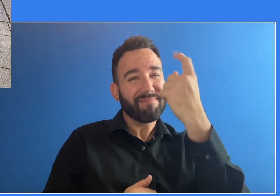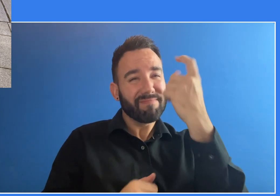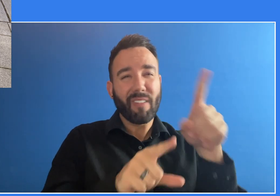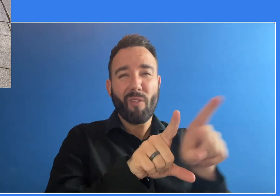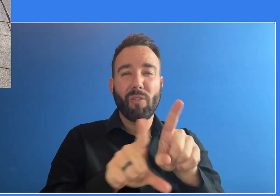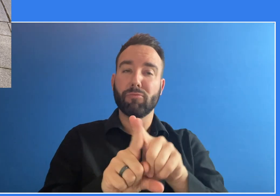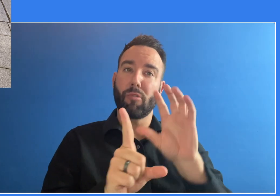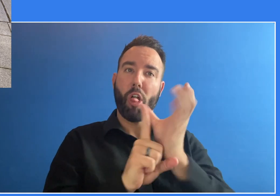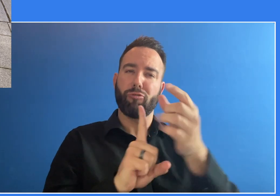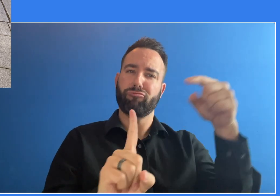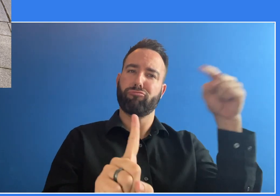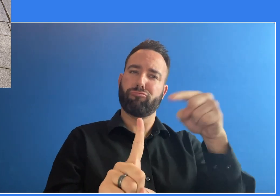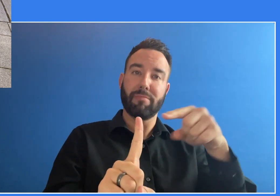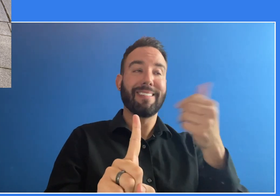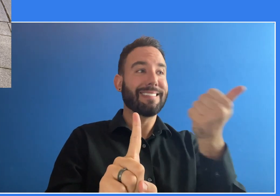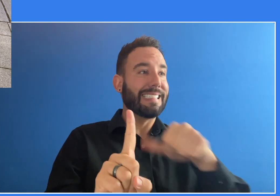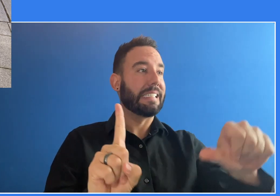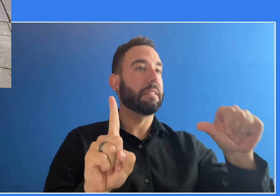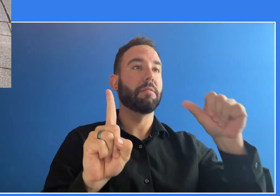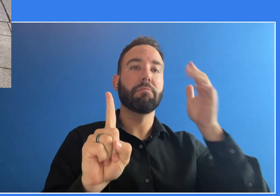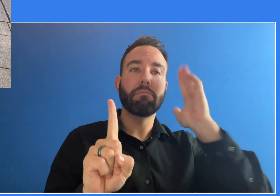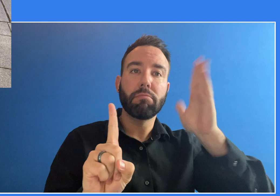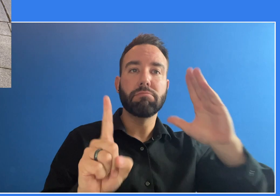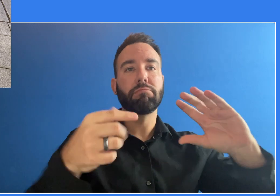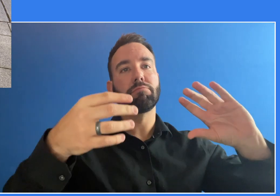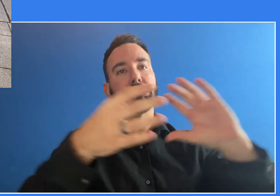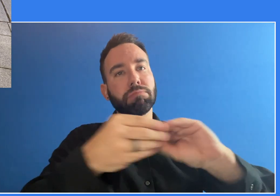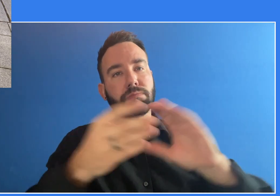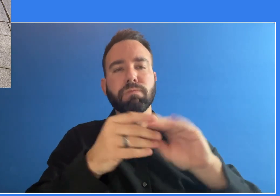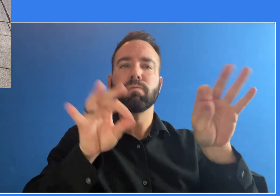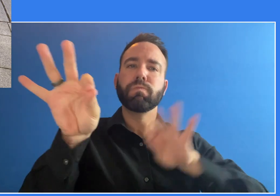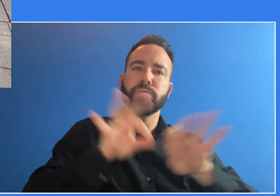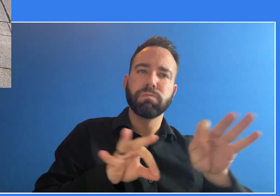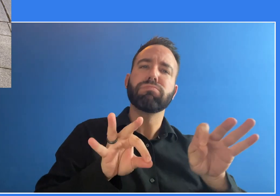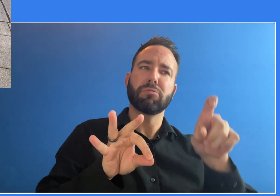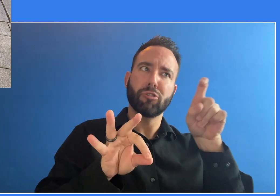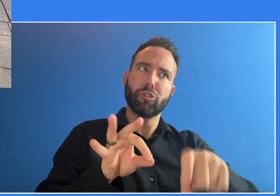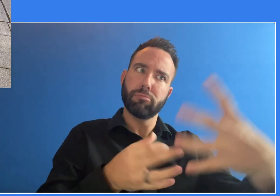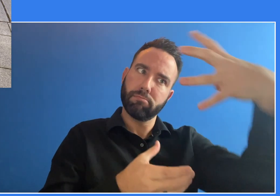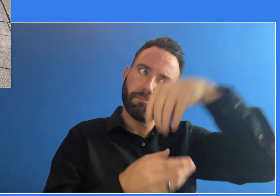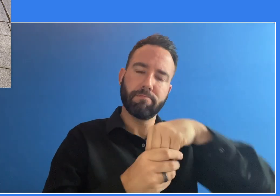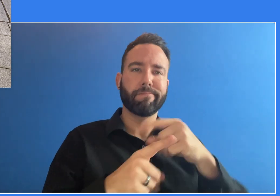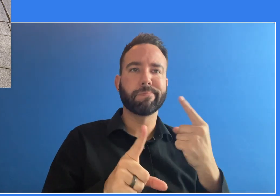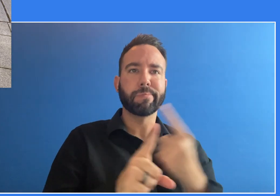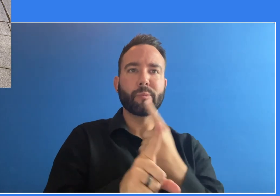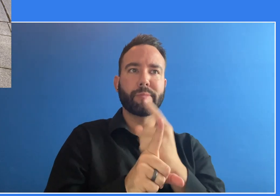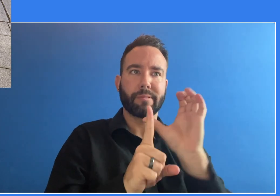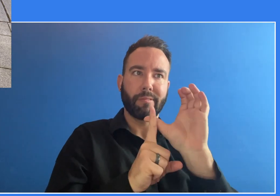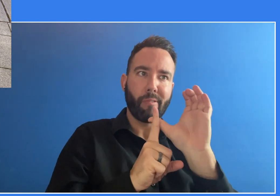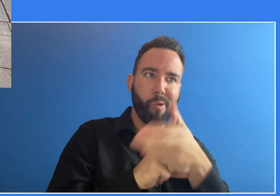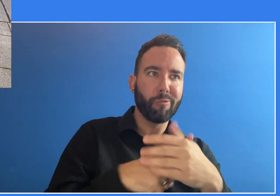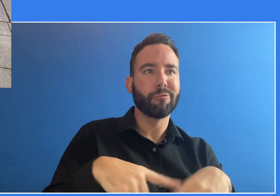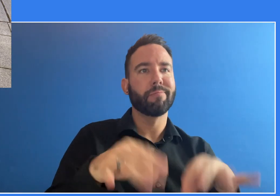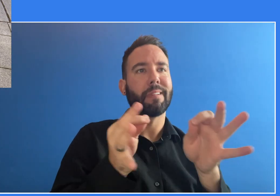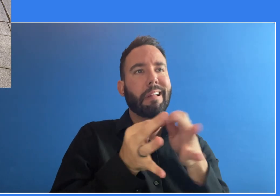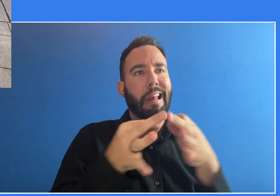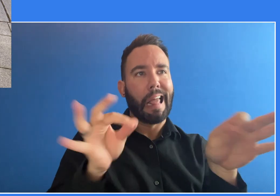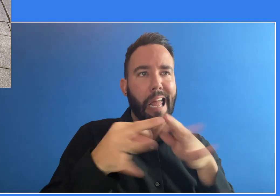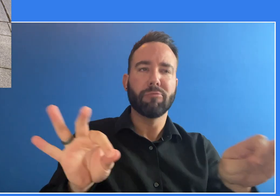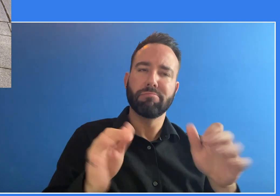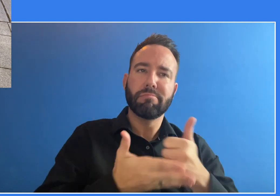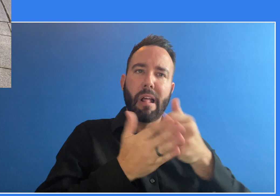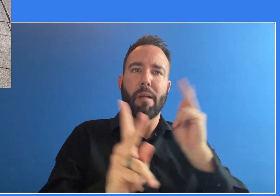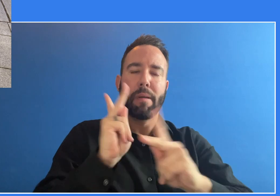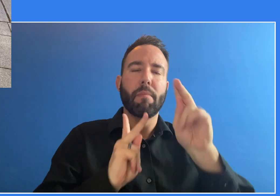para aumentar la confianza en las vacunas y el acceso a ellas. Tener mensajes culturalmente sensibles también puede